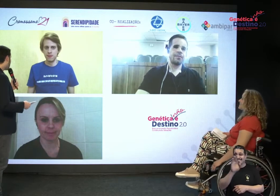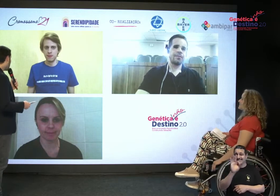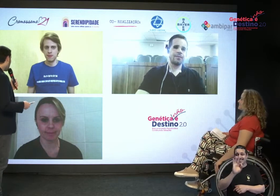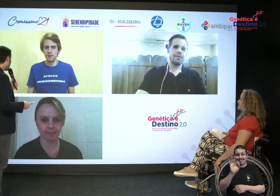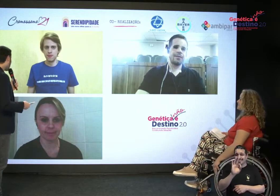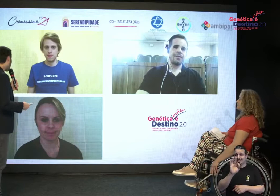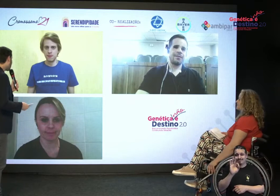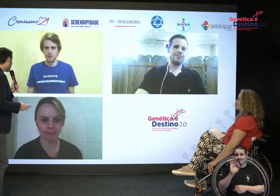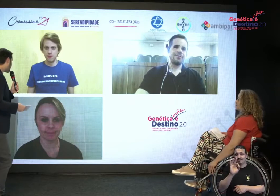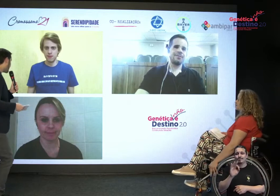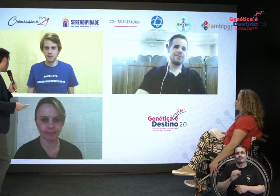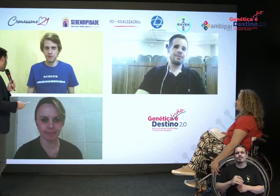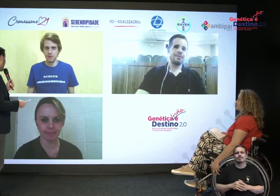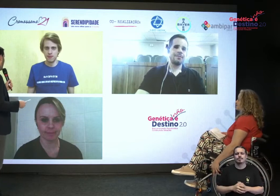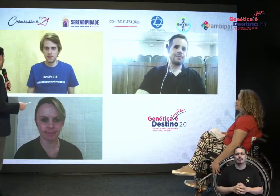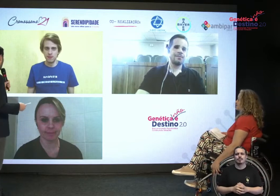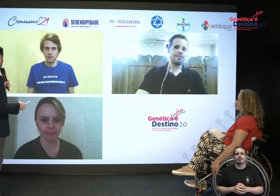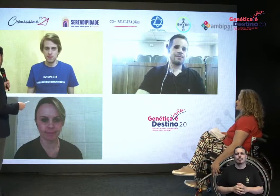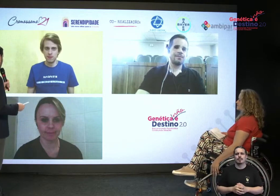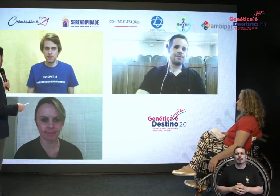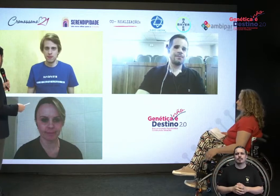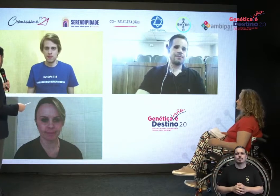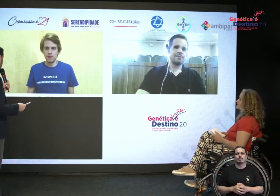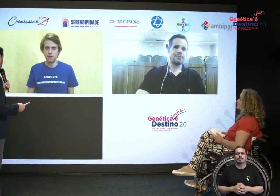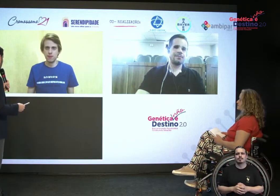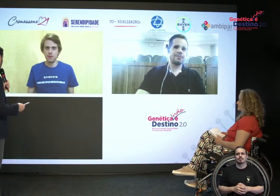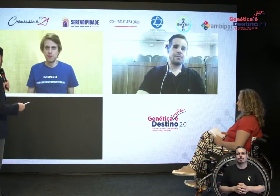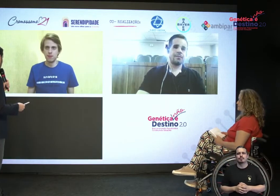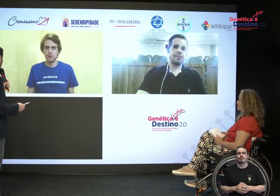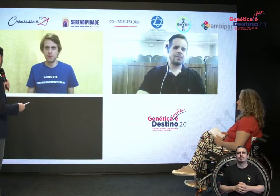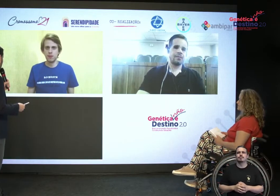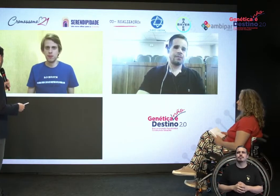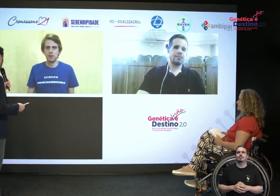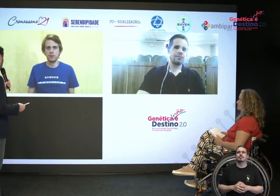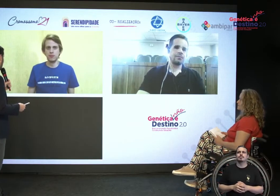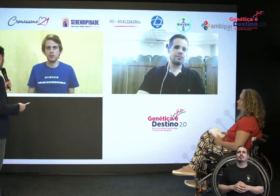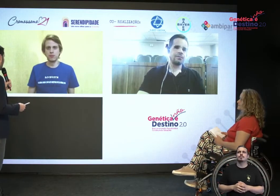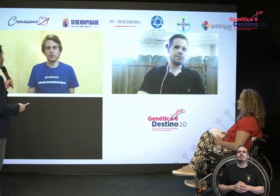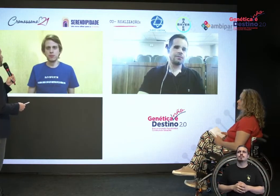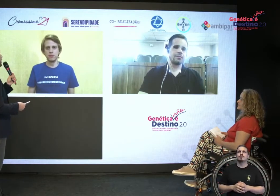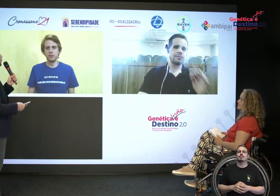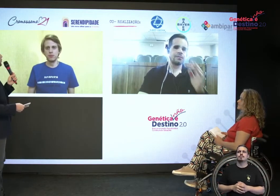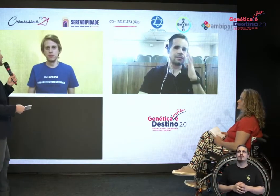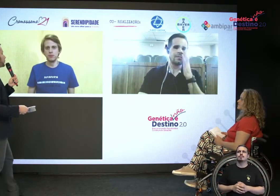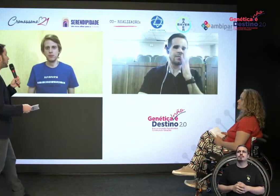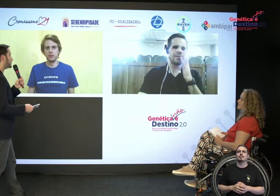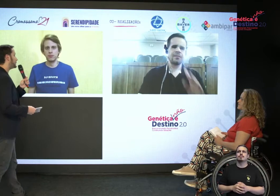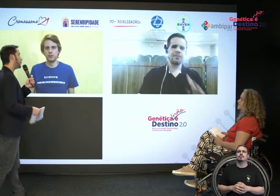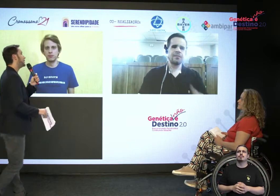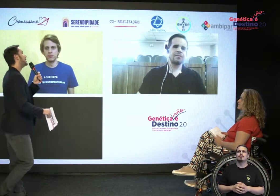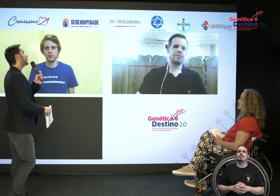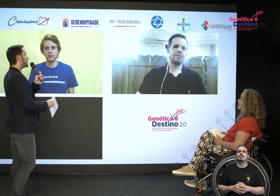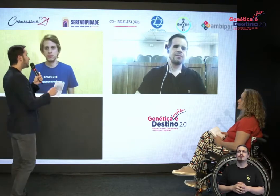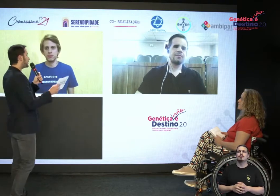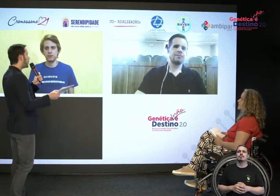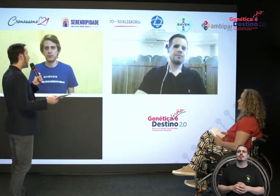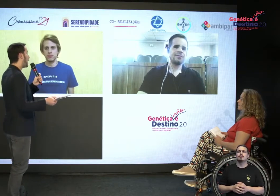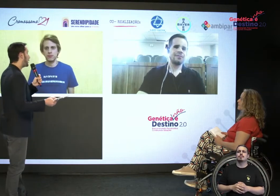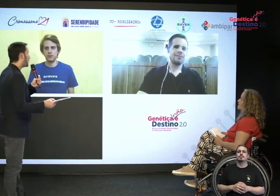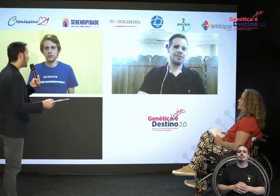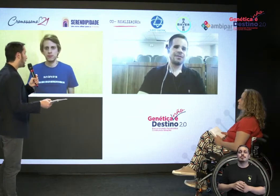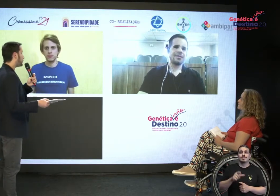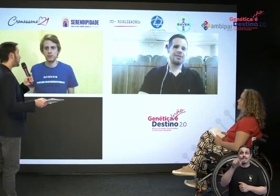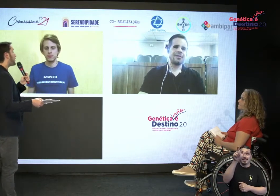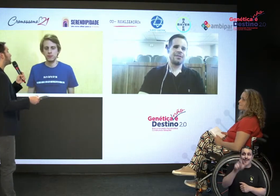Pedir pra Kelly, se ela puder tirar o fone de ouvido, acho que ela caiu aqui agora. Rafael, vou começar com você, então. Eu sei que você tem